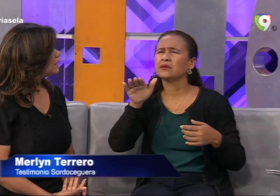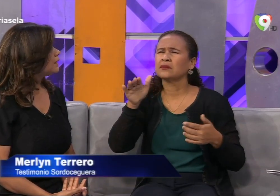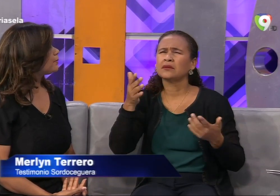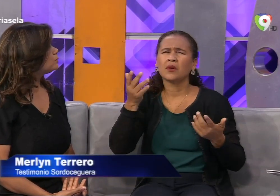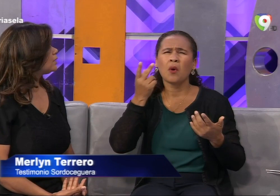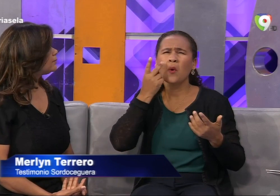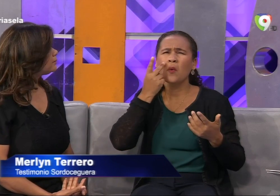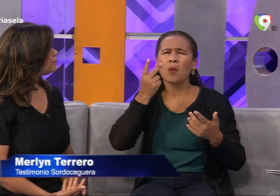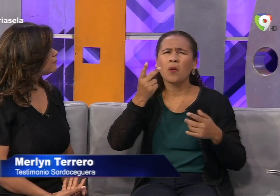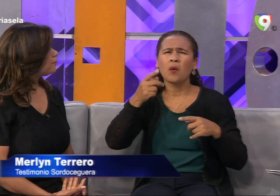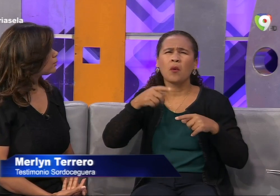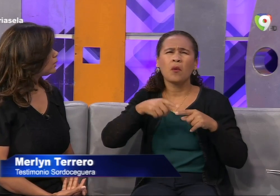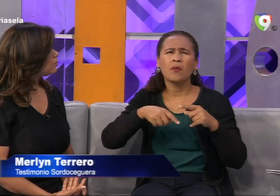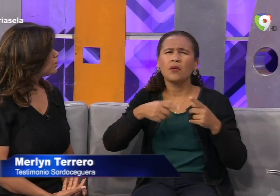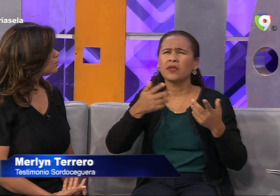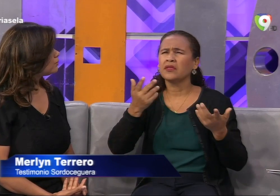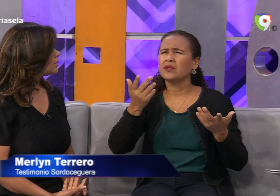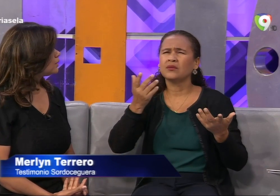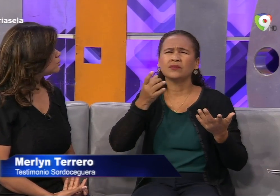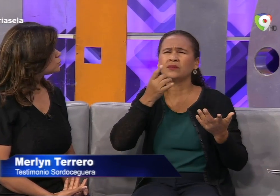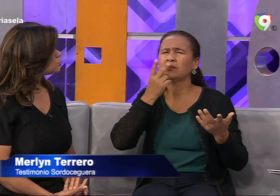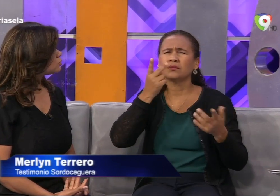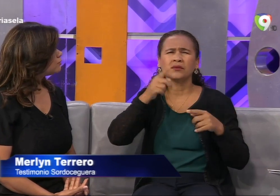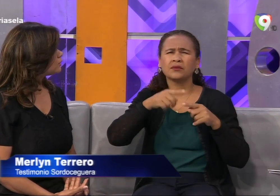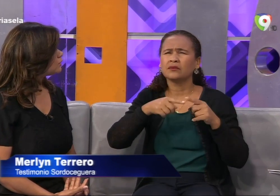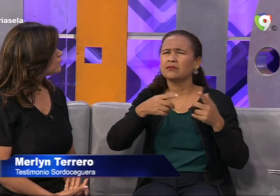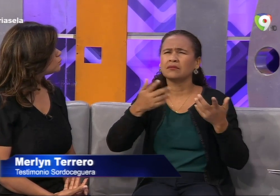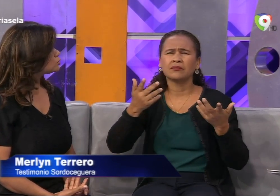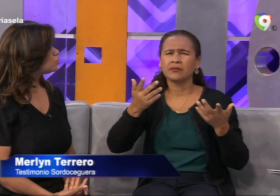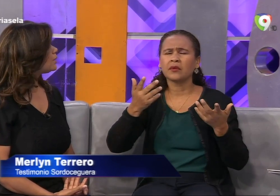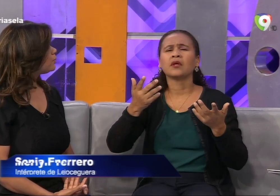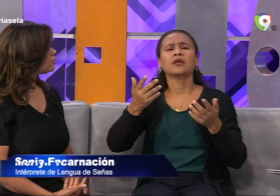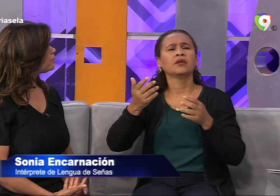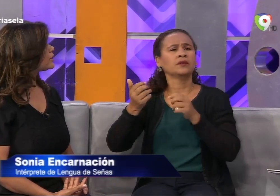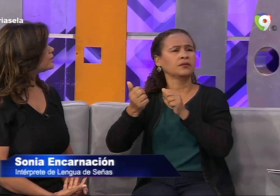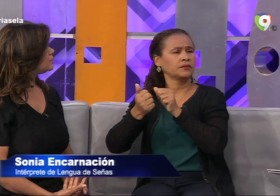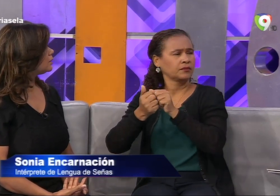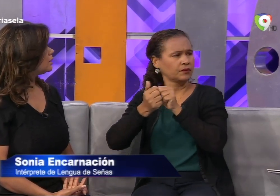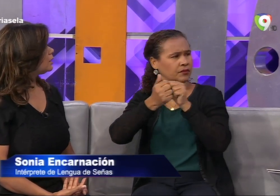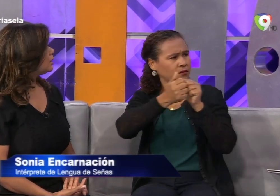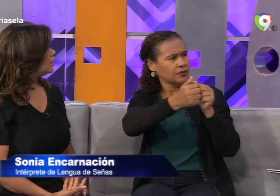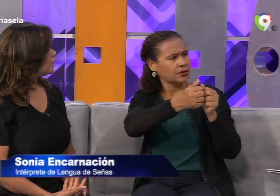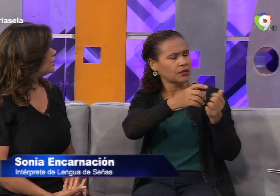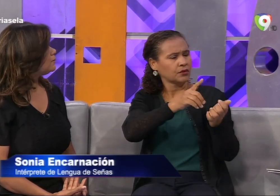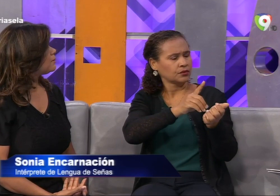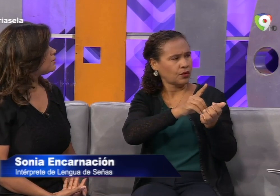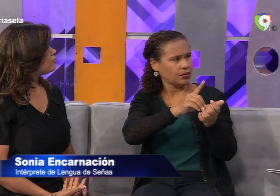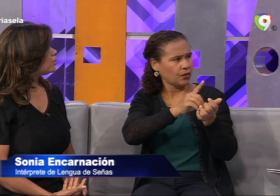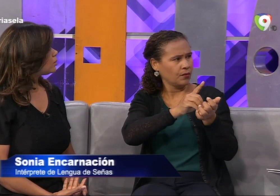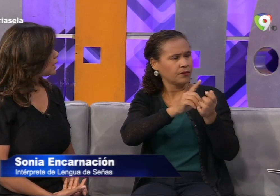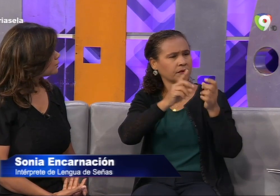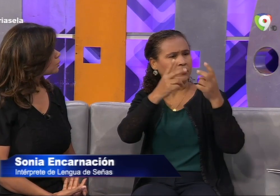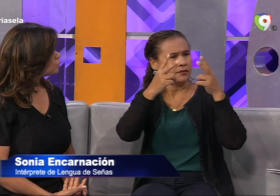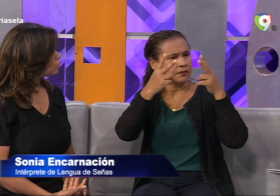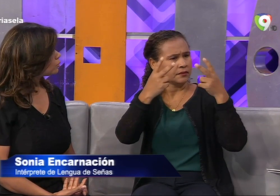Y le preguntaba a mi mamá, ¿por qué no puedo ver la luz? No estoy viendo la luz, no la puedo ver. Y mi mamá fue al doctor